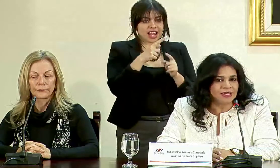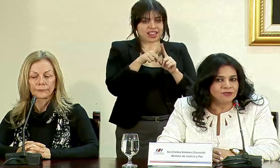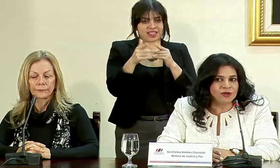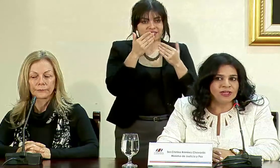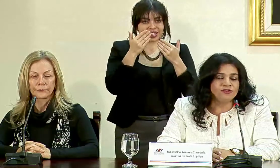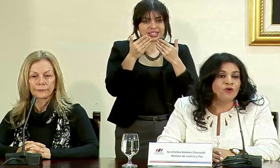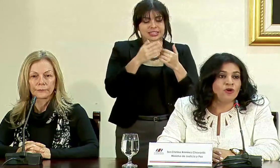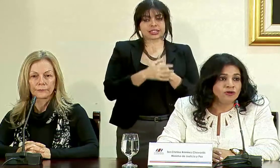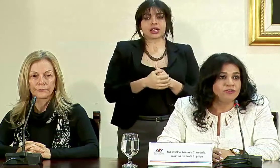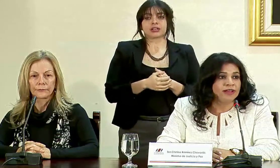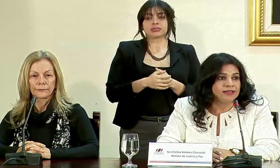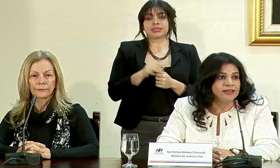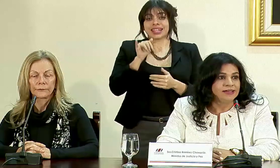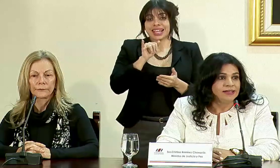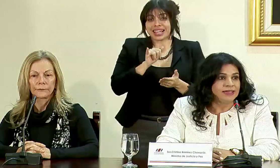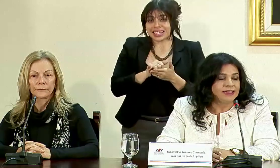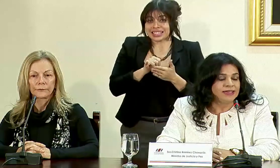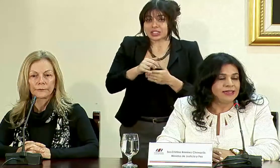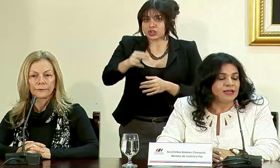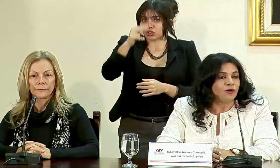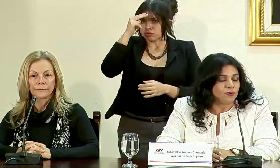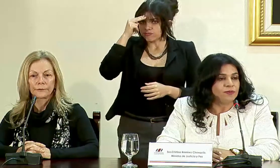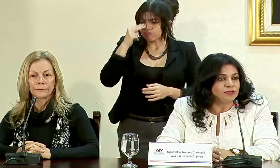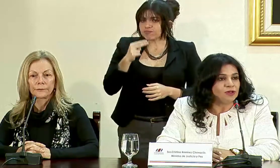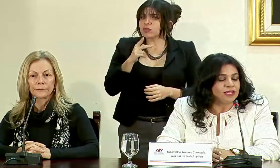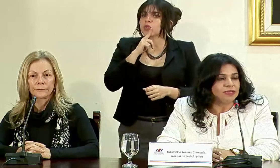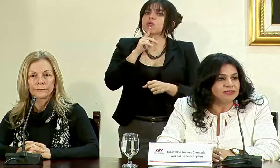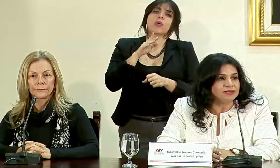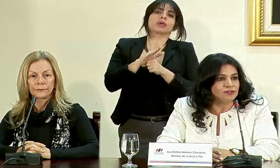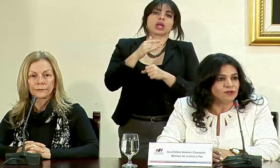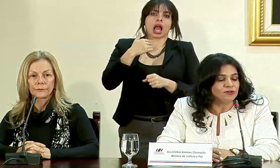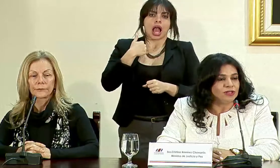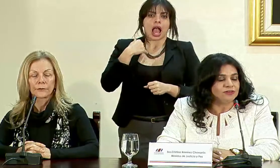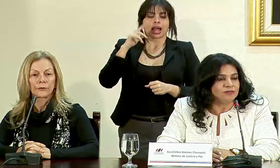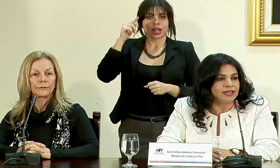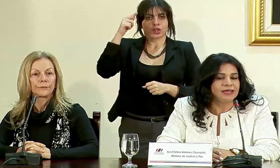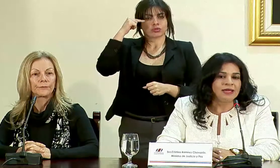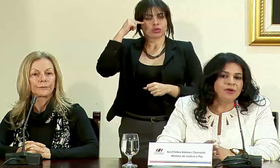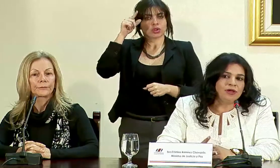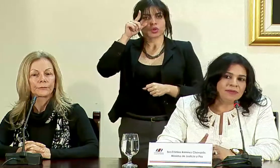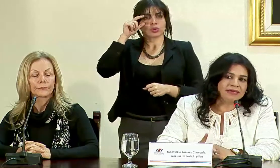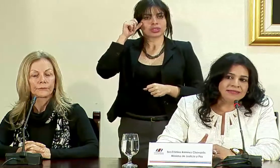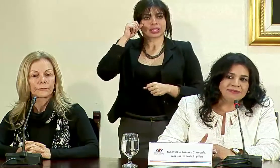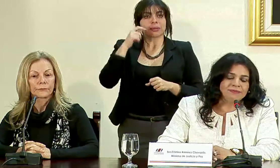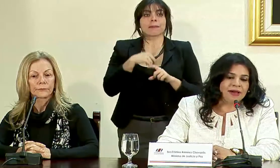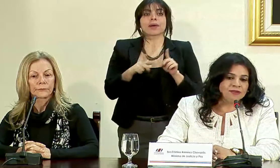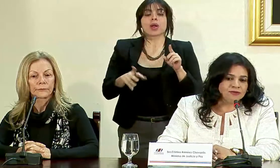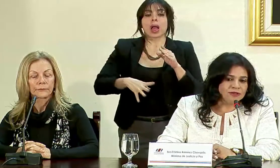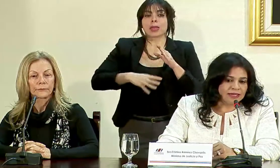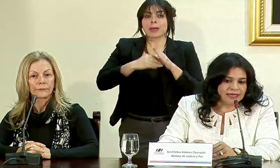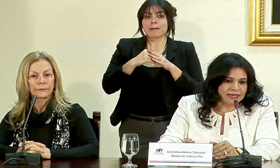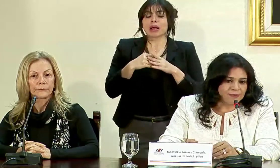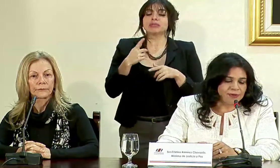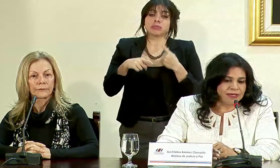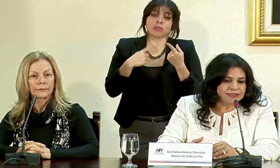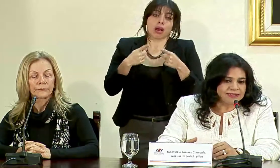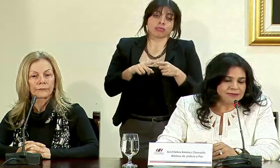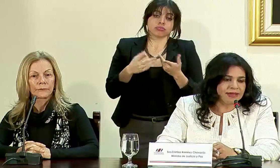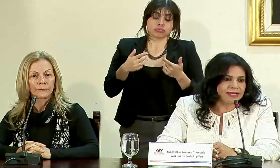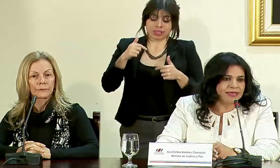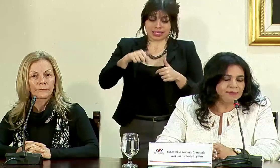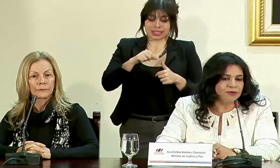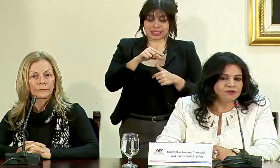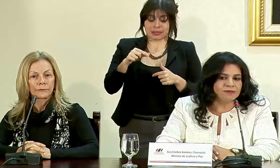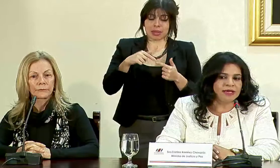eso honra el compromiso de la administración Solís Rivera pero además va a suceder en